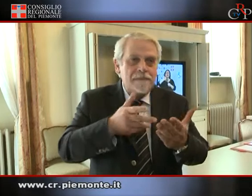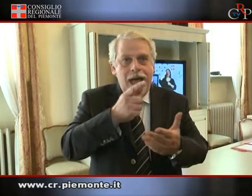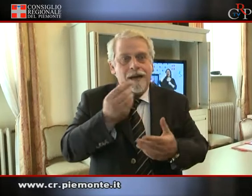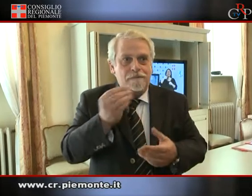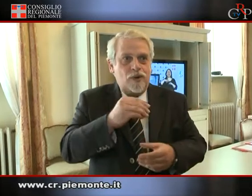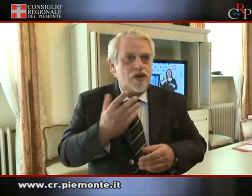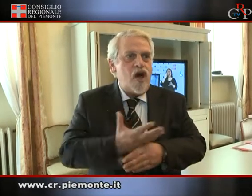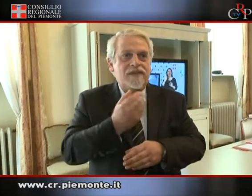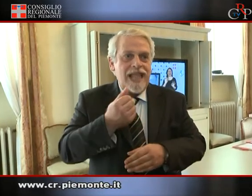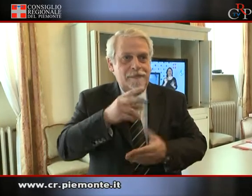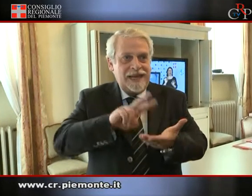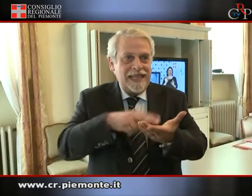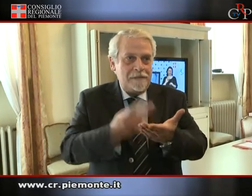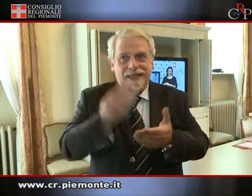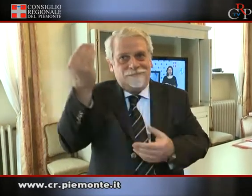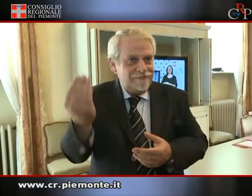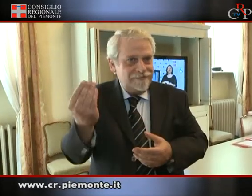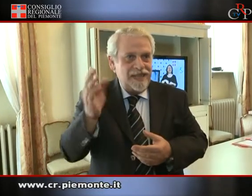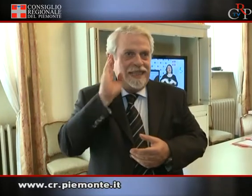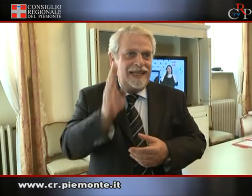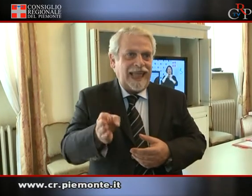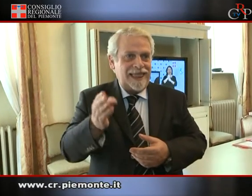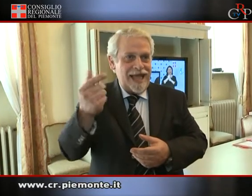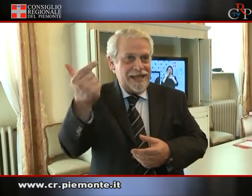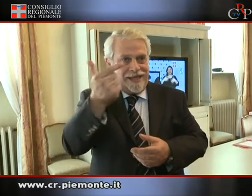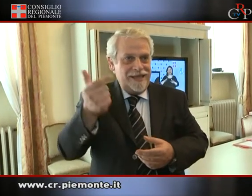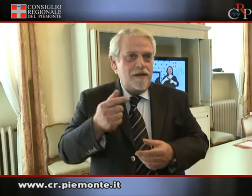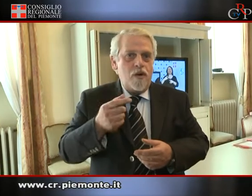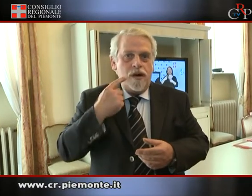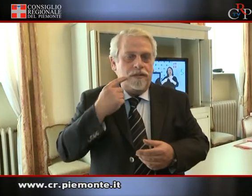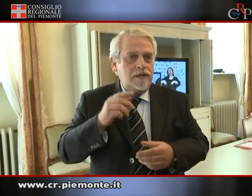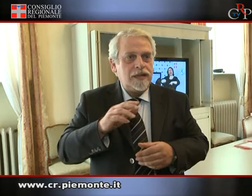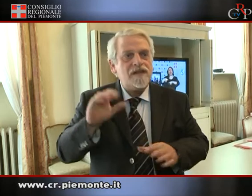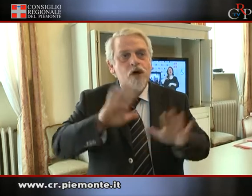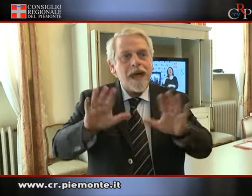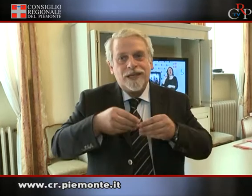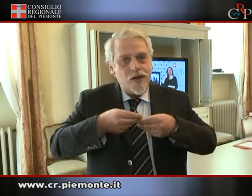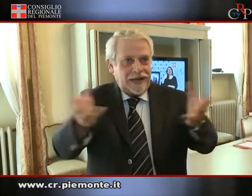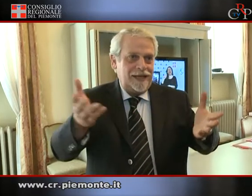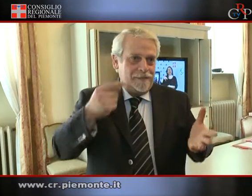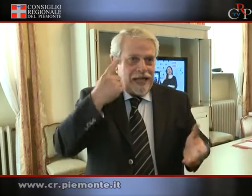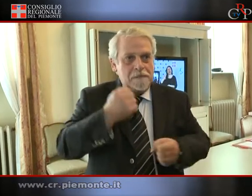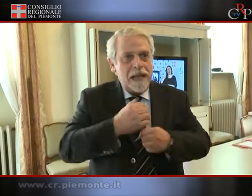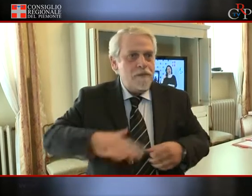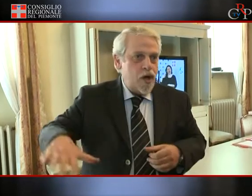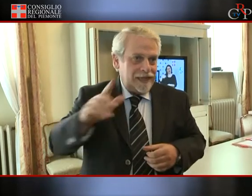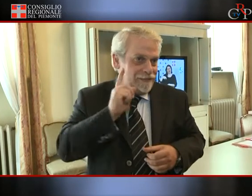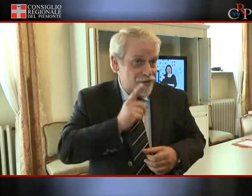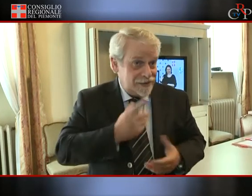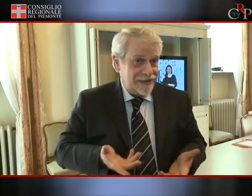del Consiglio regionale attraverso la lingua dei segni, attraverso la presenza di un interprete ed è importante per tutti i sordi piemontesi. Siamo